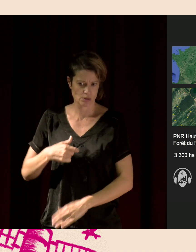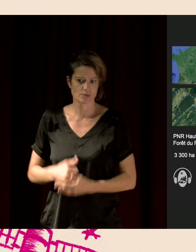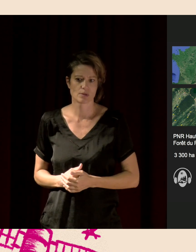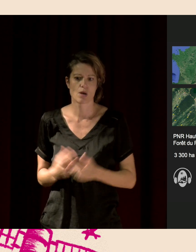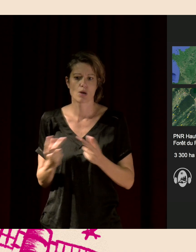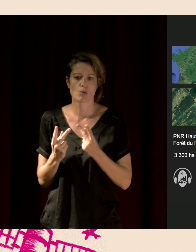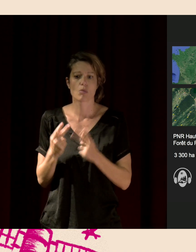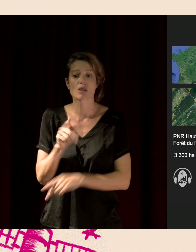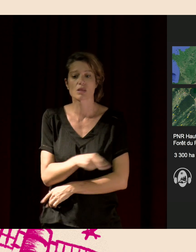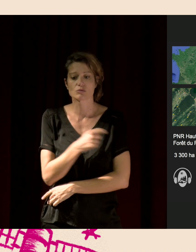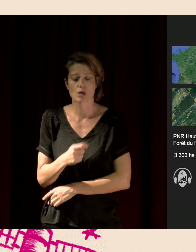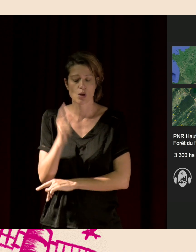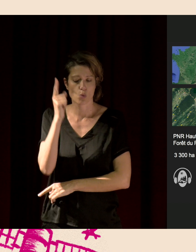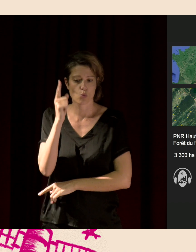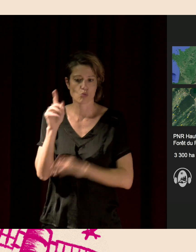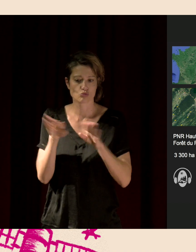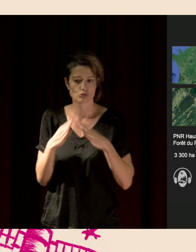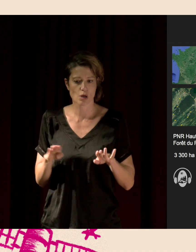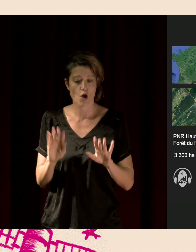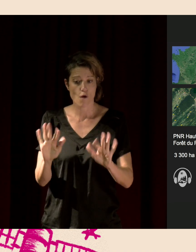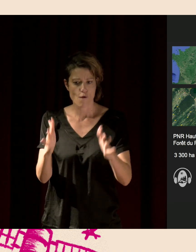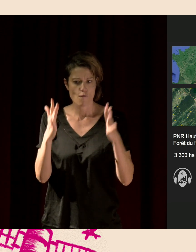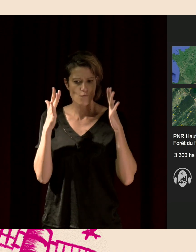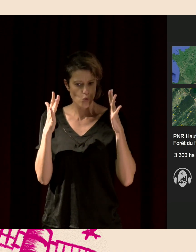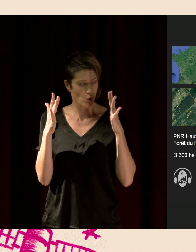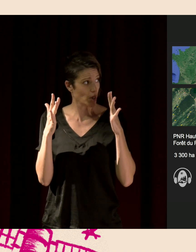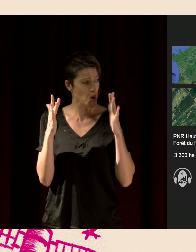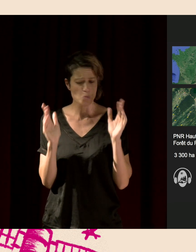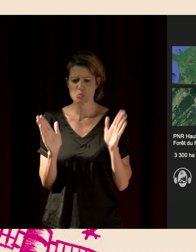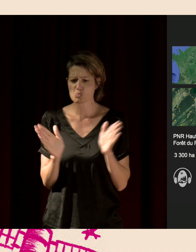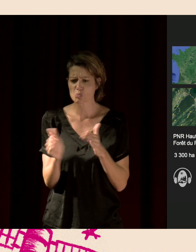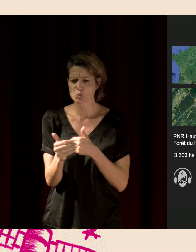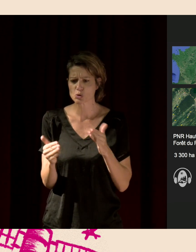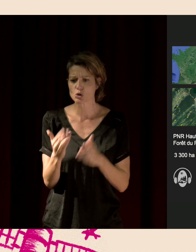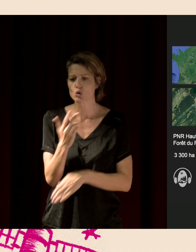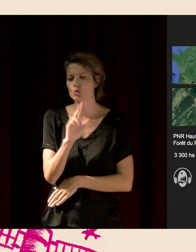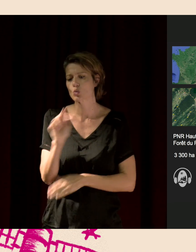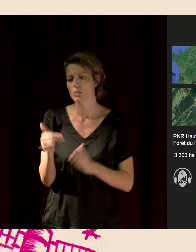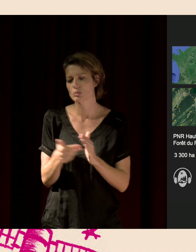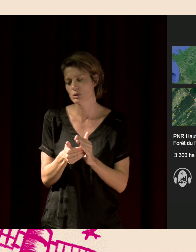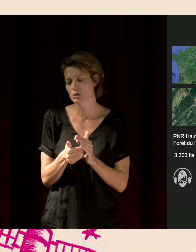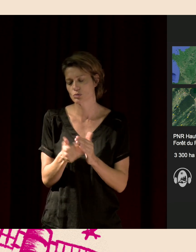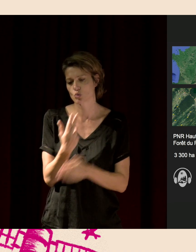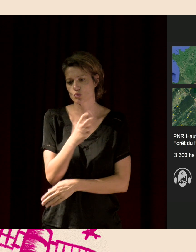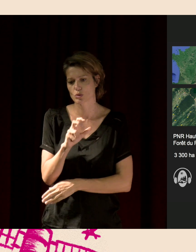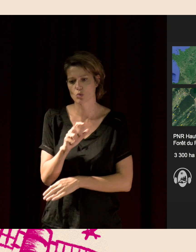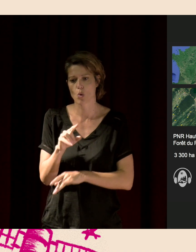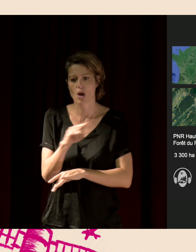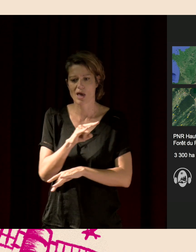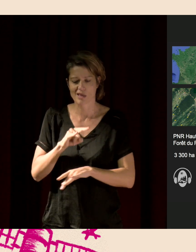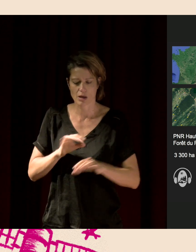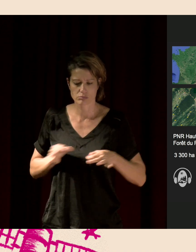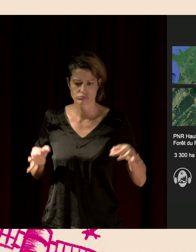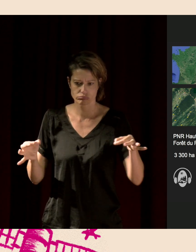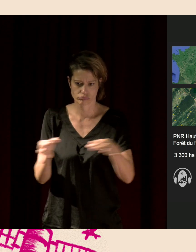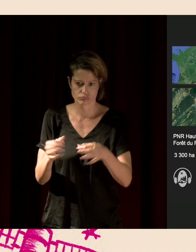régional du Haut-Jura, cette forêt, c'est la forêt du Rizou. C'est une petite forêt de 3300 hectares qui est essentiellement occupée